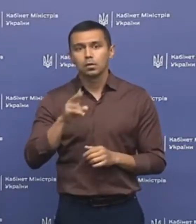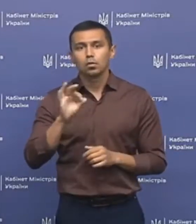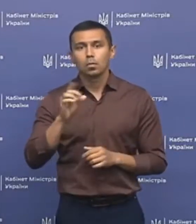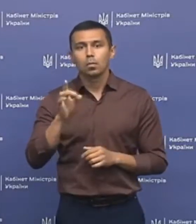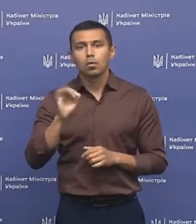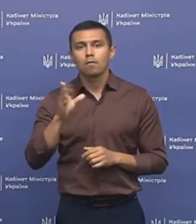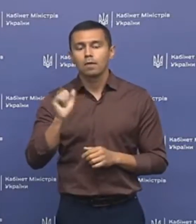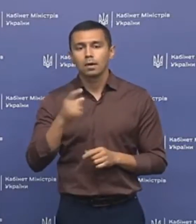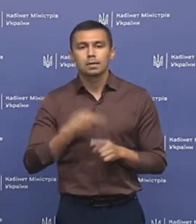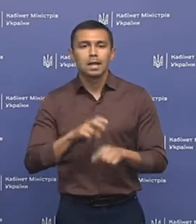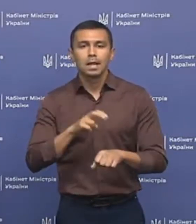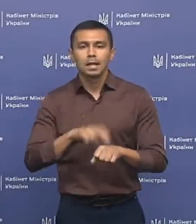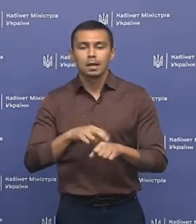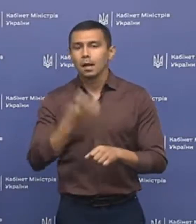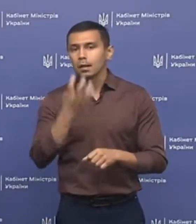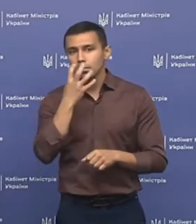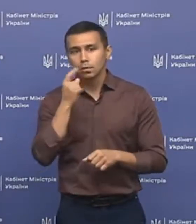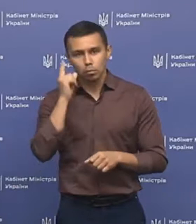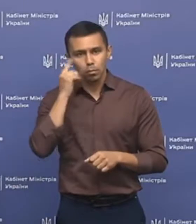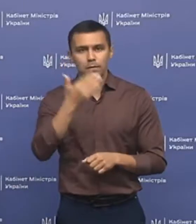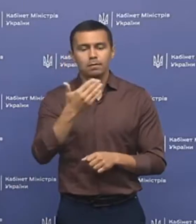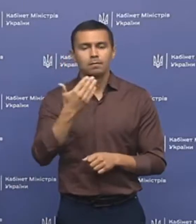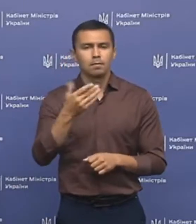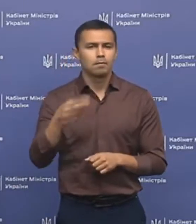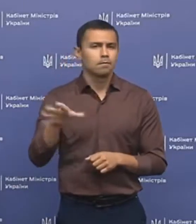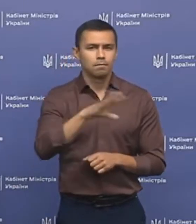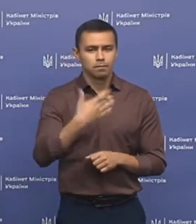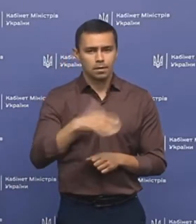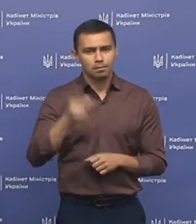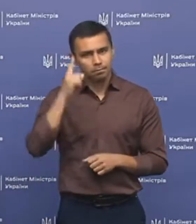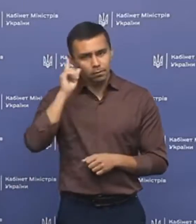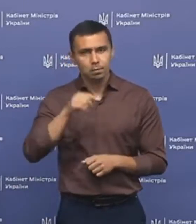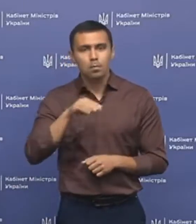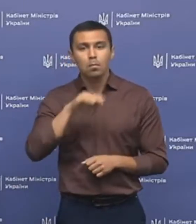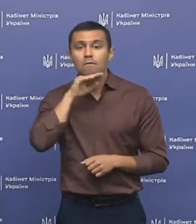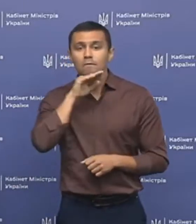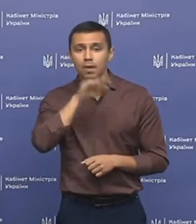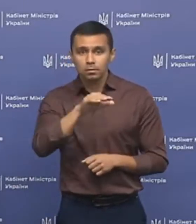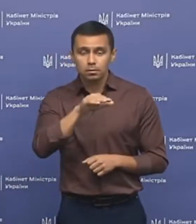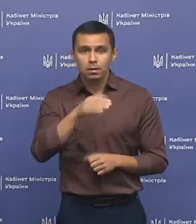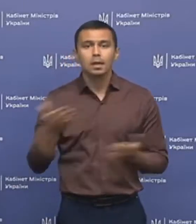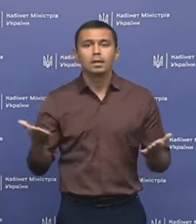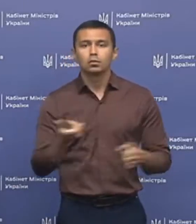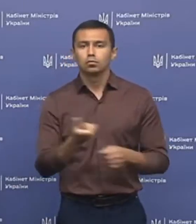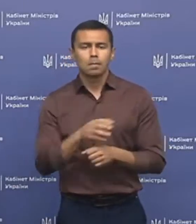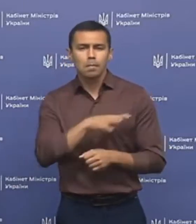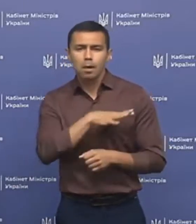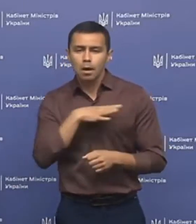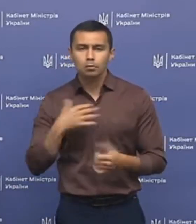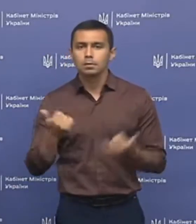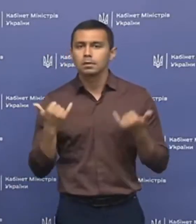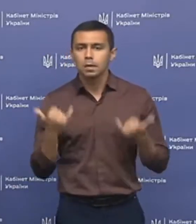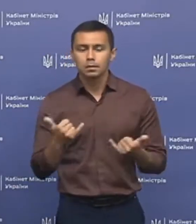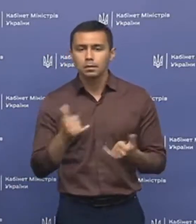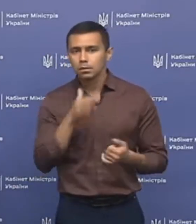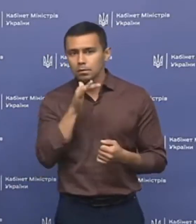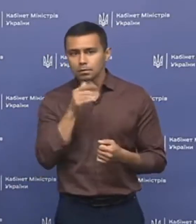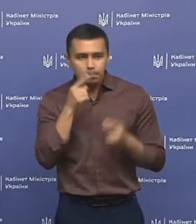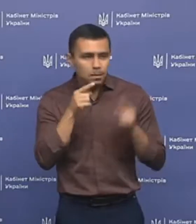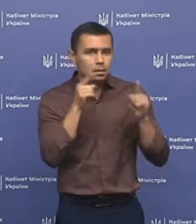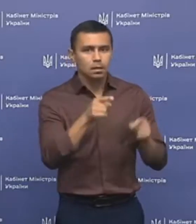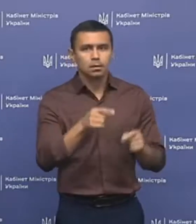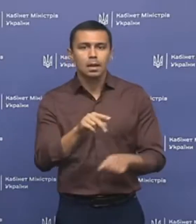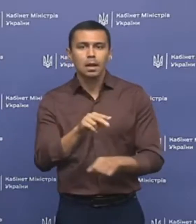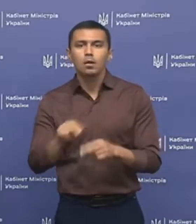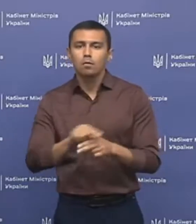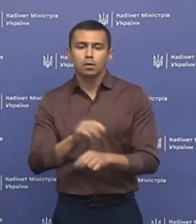Дуброва. Це лікар-анестезіолог, я думаю, він вам вже відомий. Професор, який дуже багато зараз часу проділяє